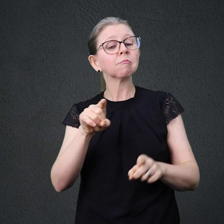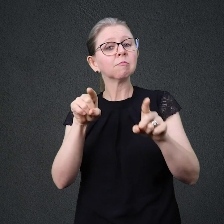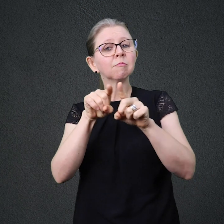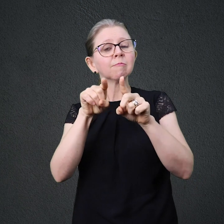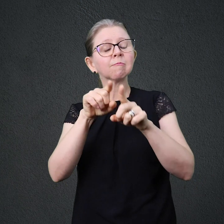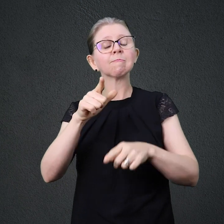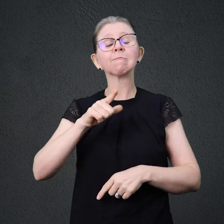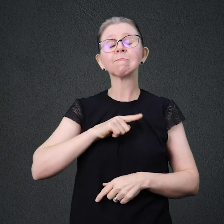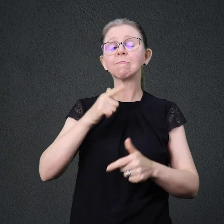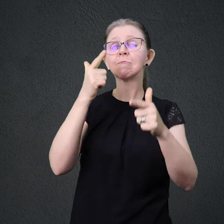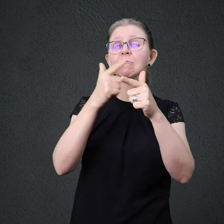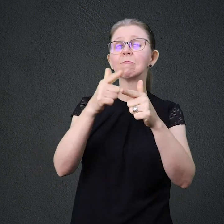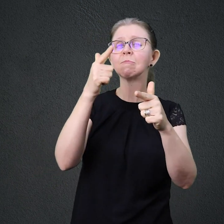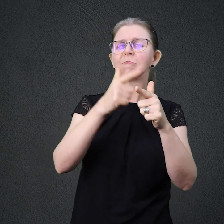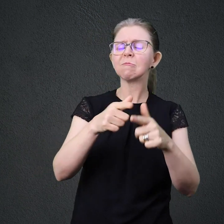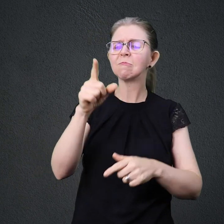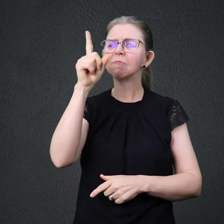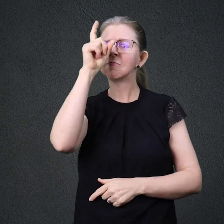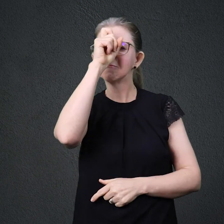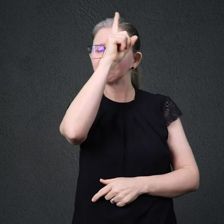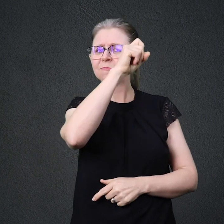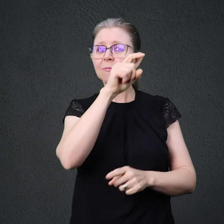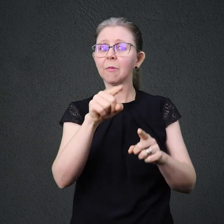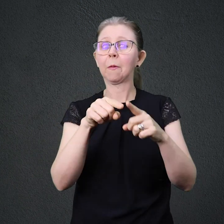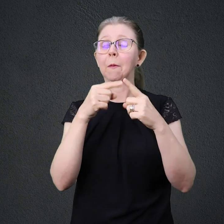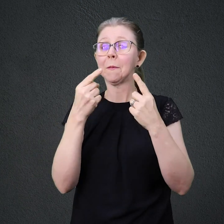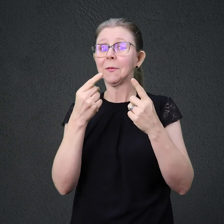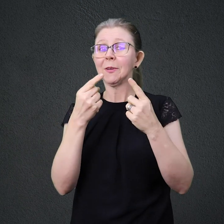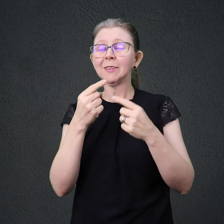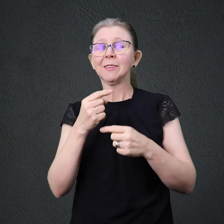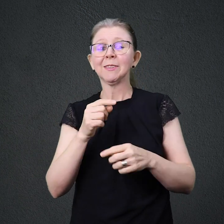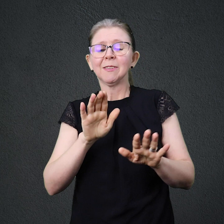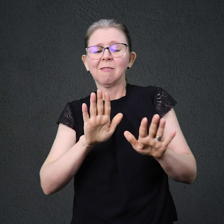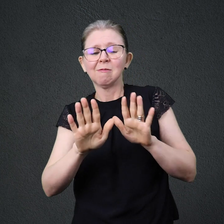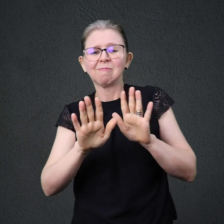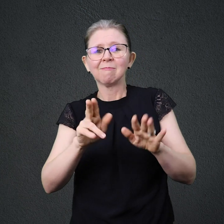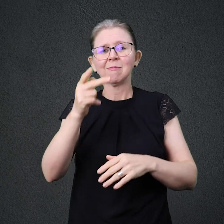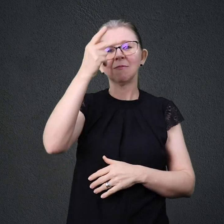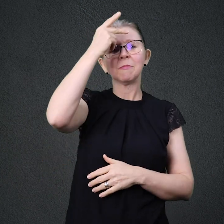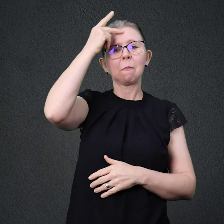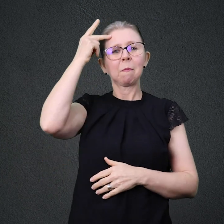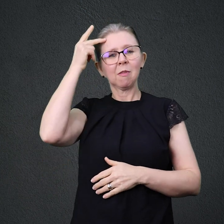e na tribulação Isso, no entanto, é algo que nunca será compreendido pelos governos e pela sociedade